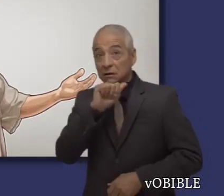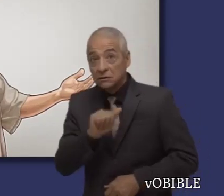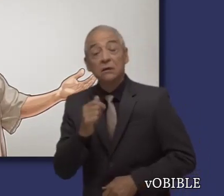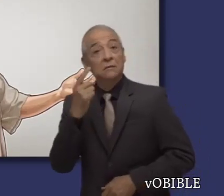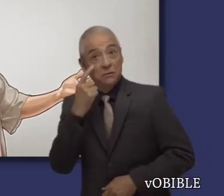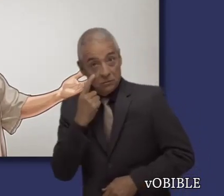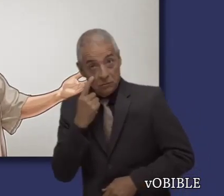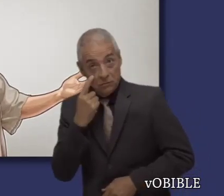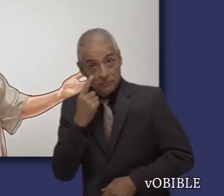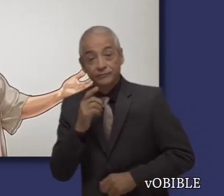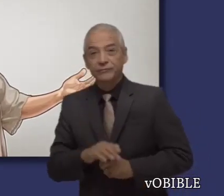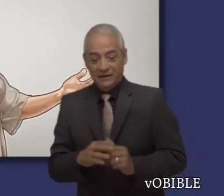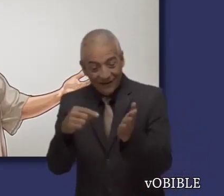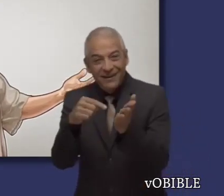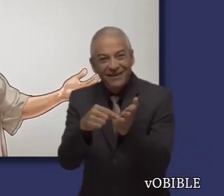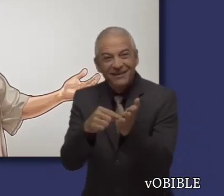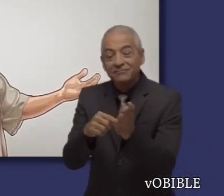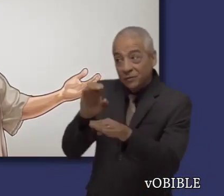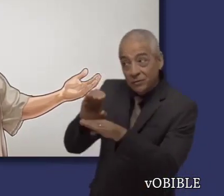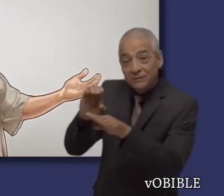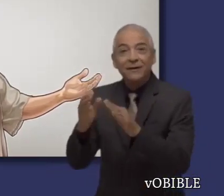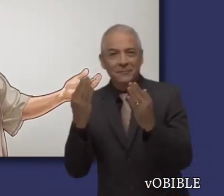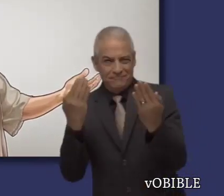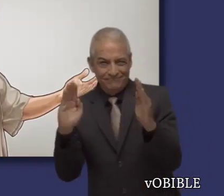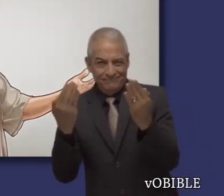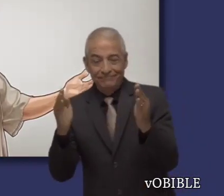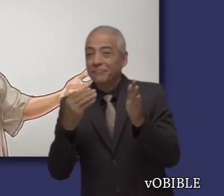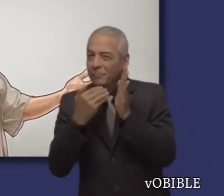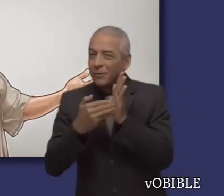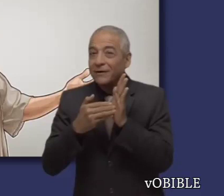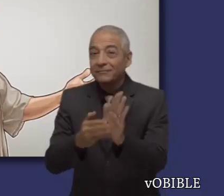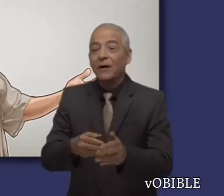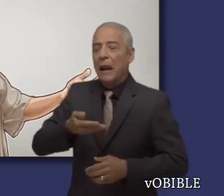Esto es especialmente cierto en el caso de los maestros de la palabra de Dios.